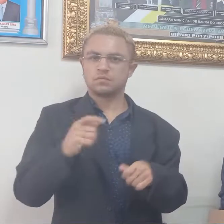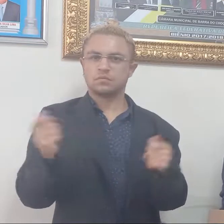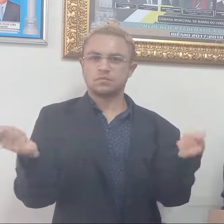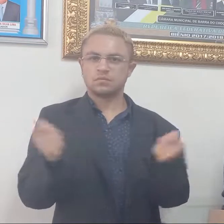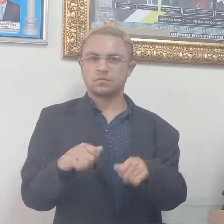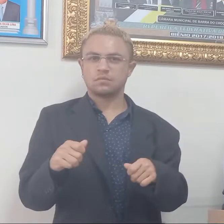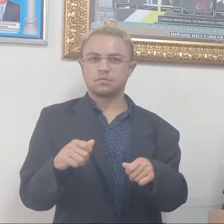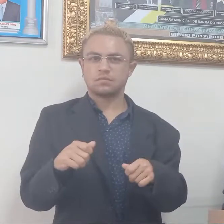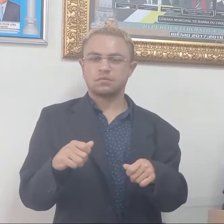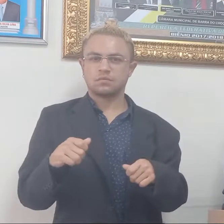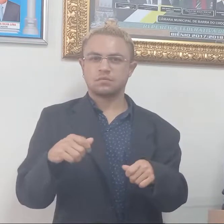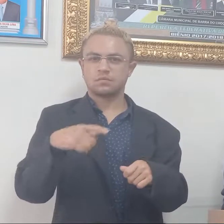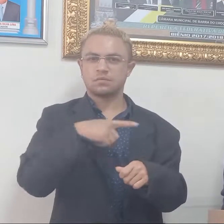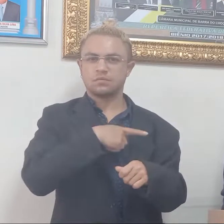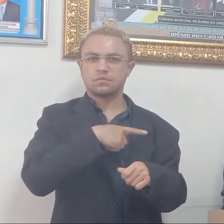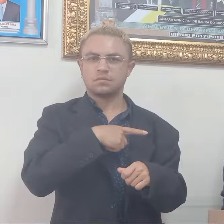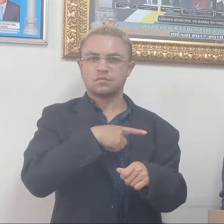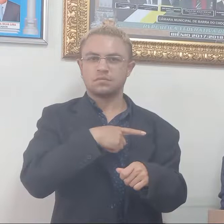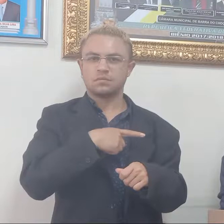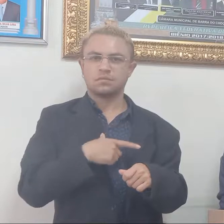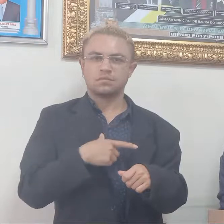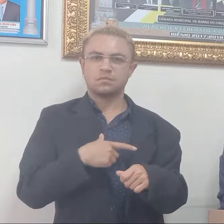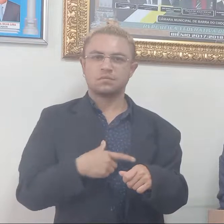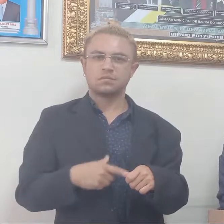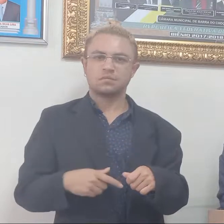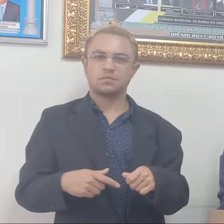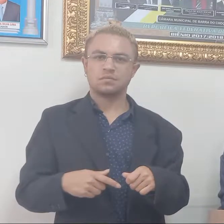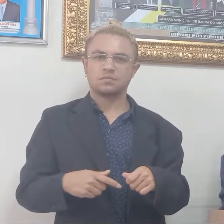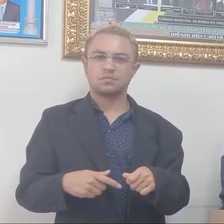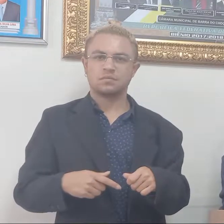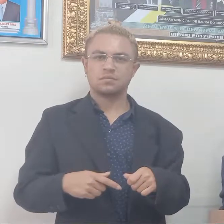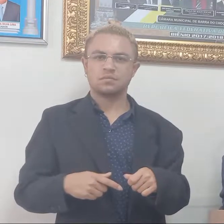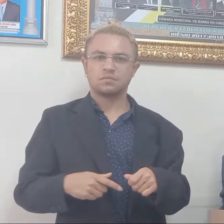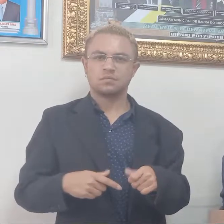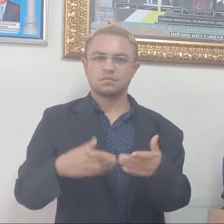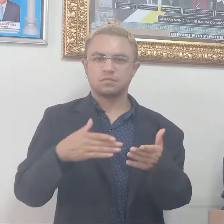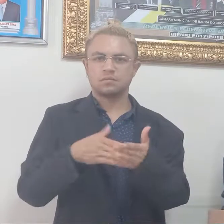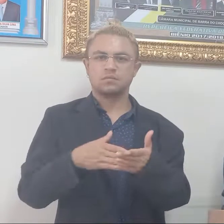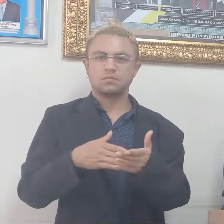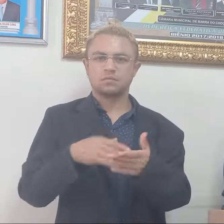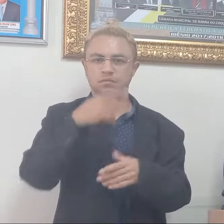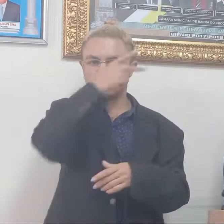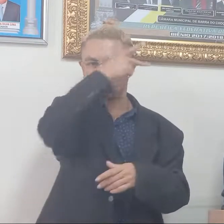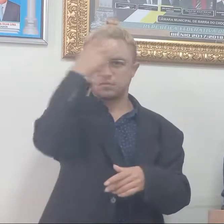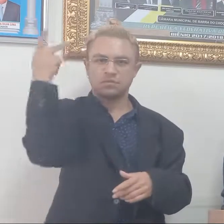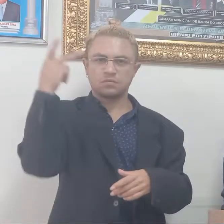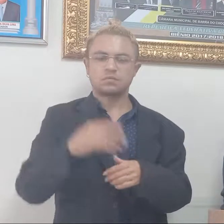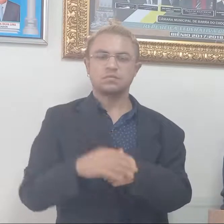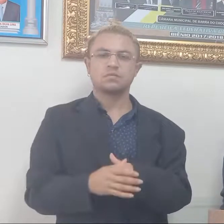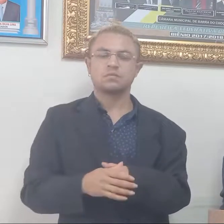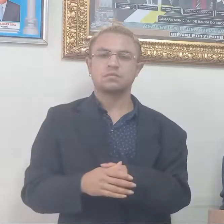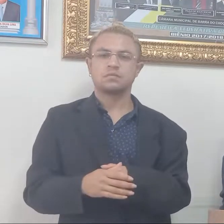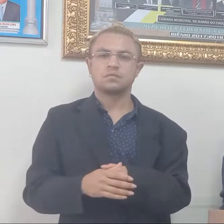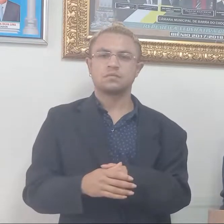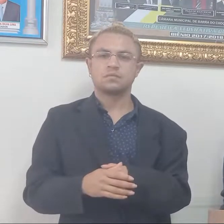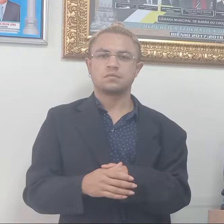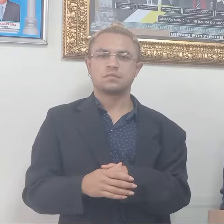para fins no limite de despesas com pessoal. Em síntese, a nova